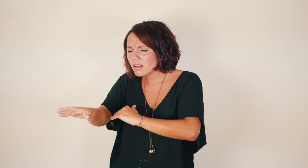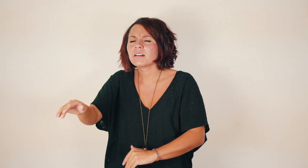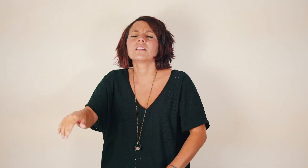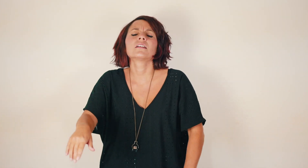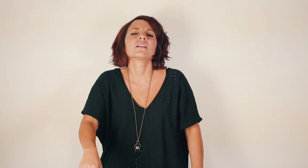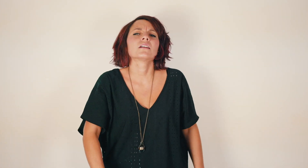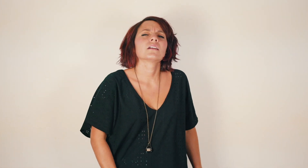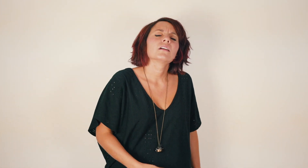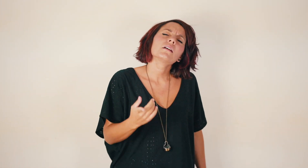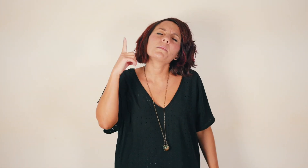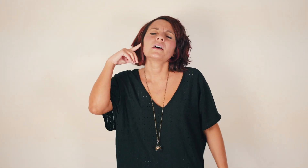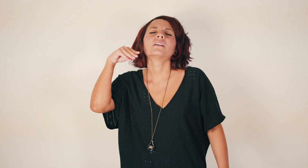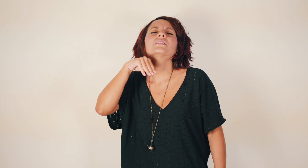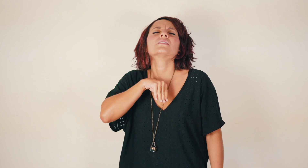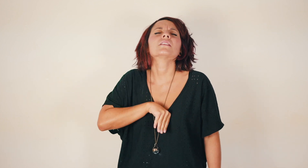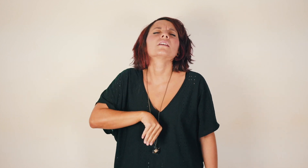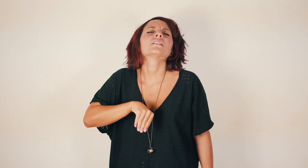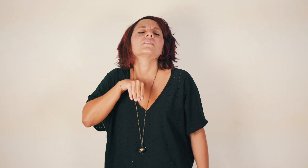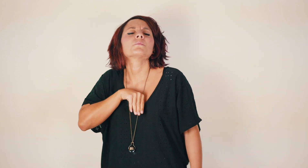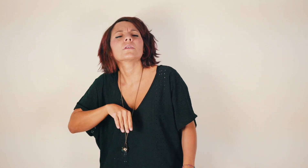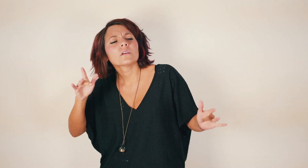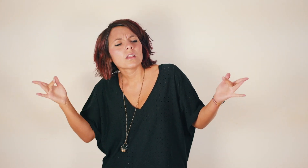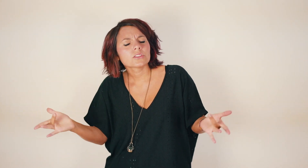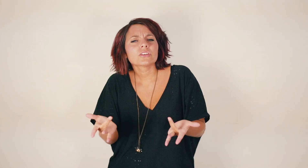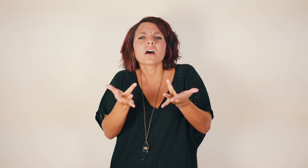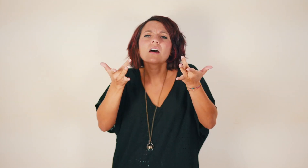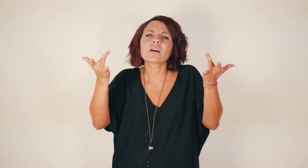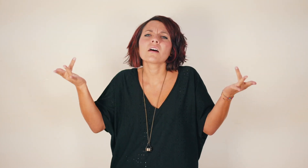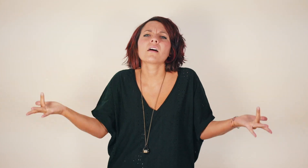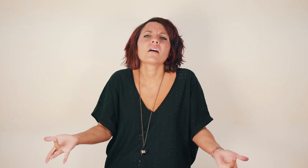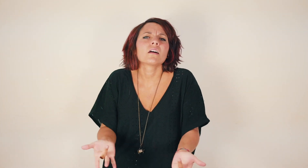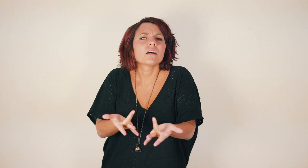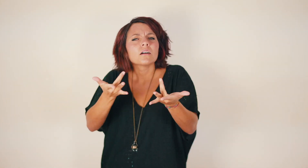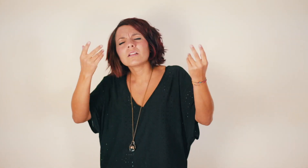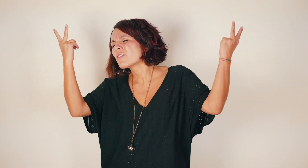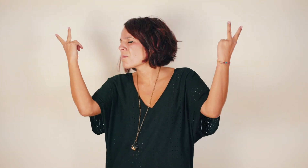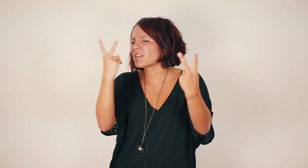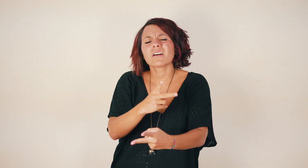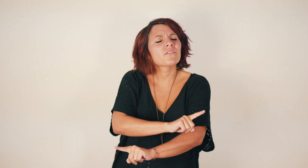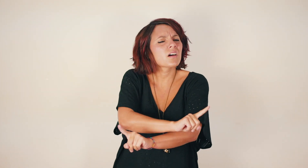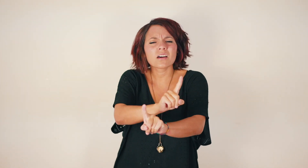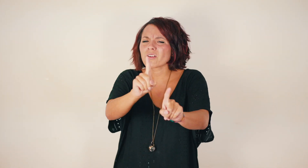Solo per sentirsi più leggeri Ma non per davvero